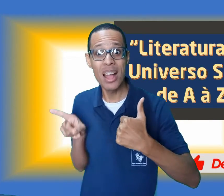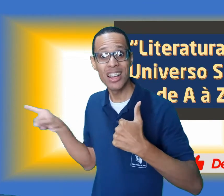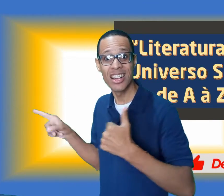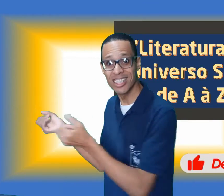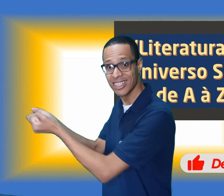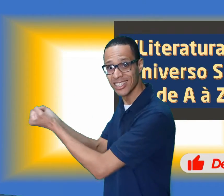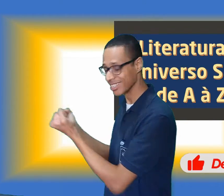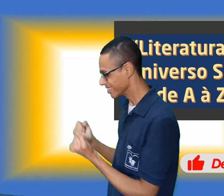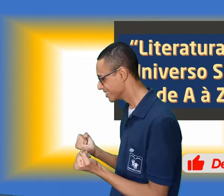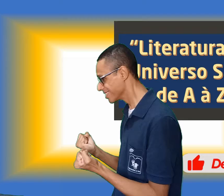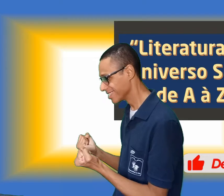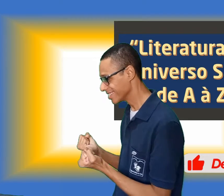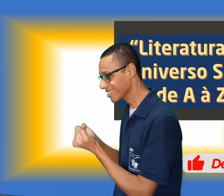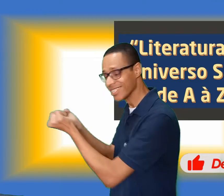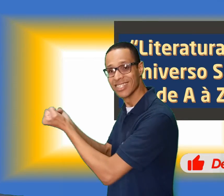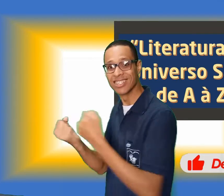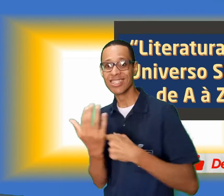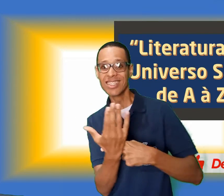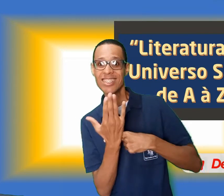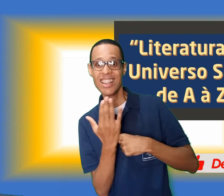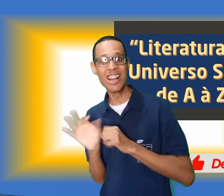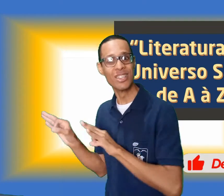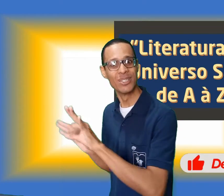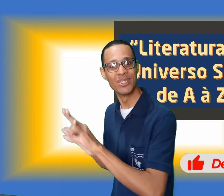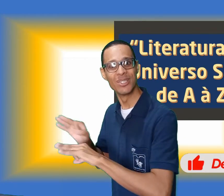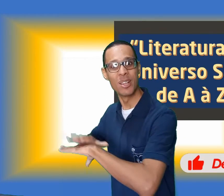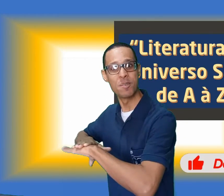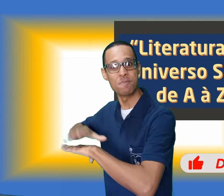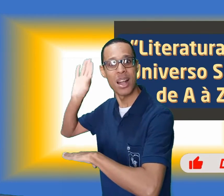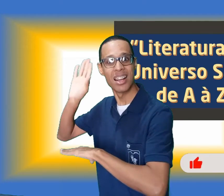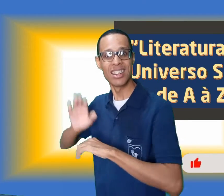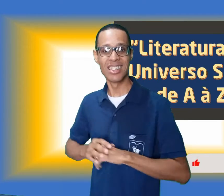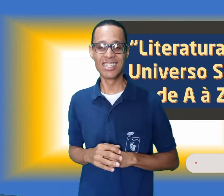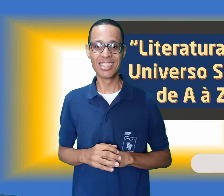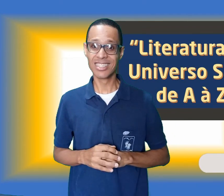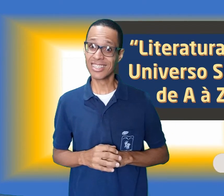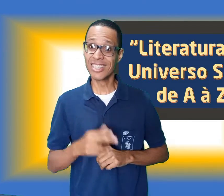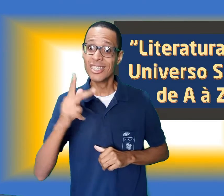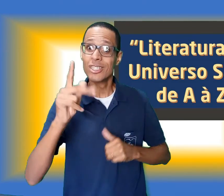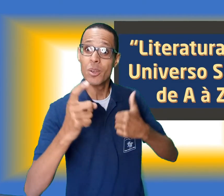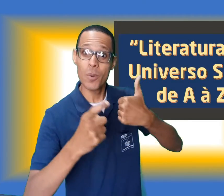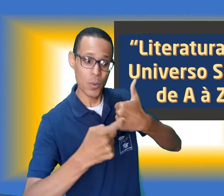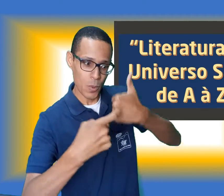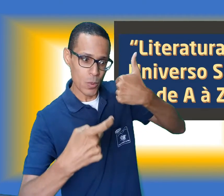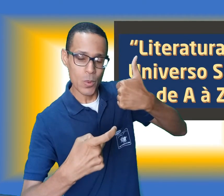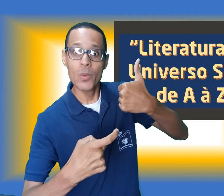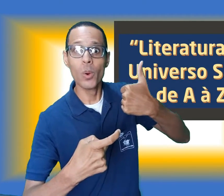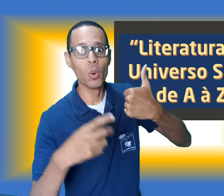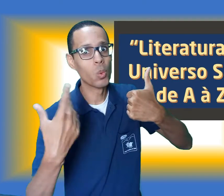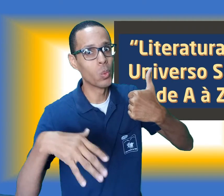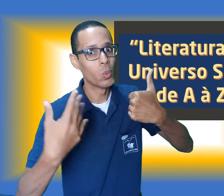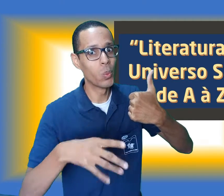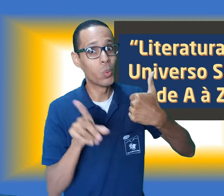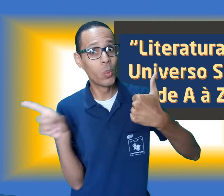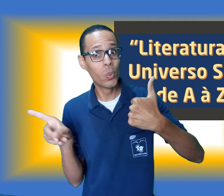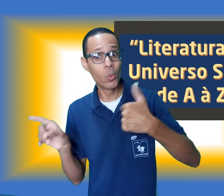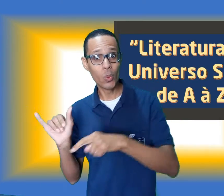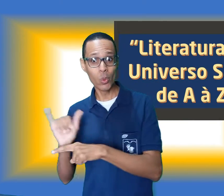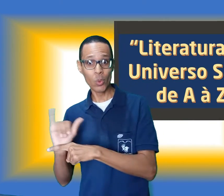forno das produções. Seu like também vai dizer ao YouTube que o conteúdo do canal